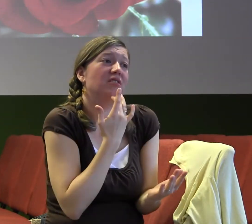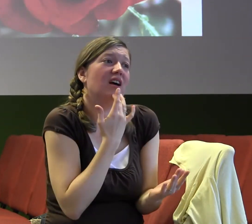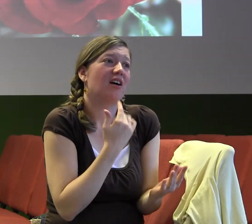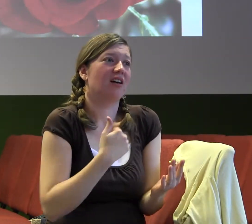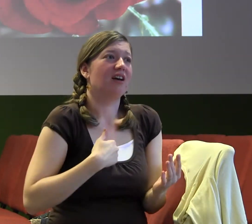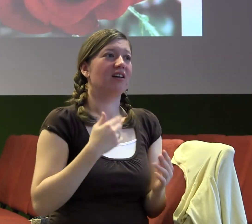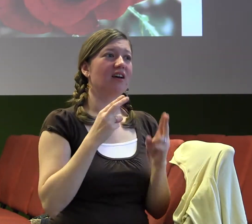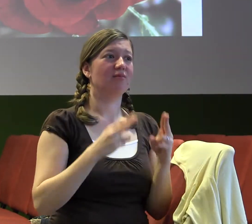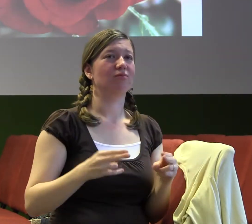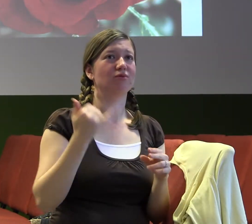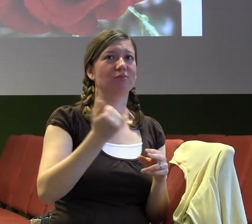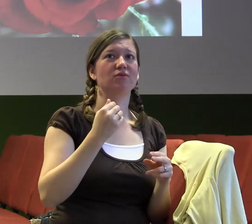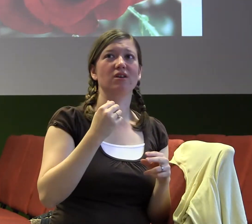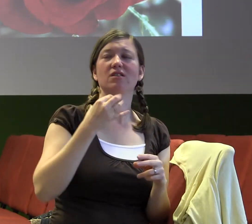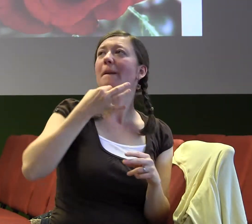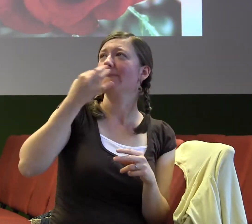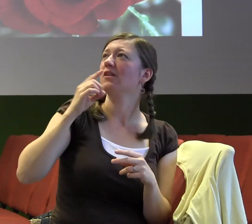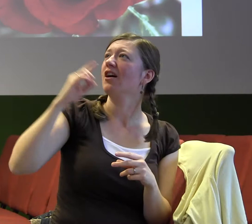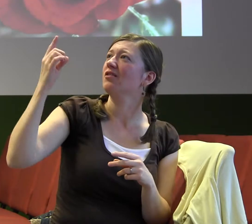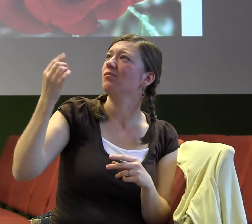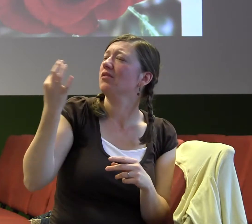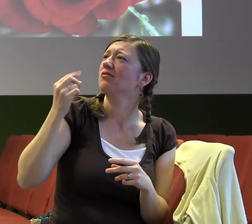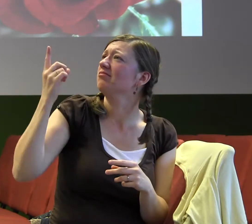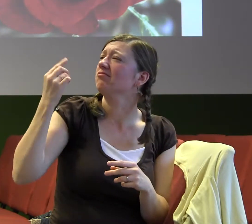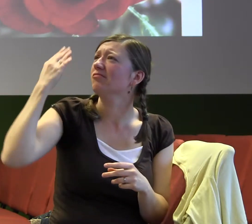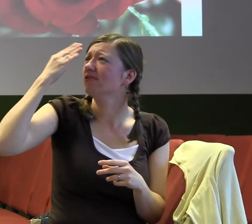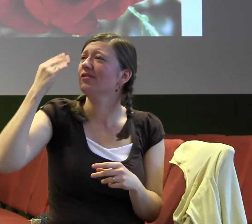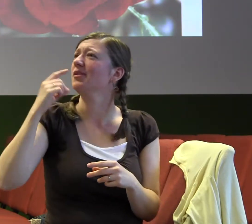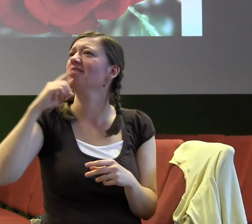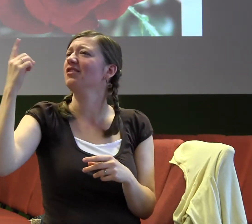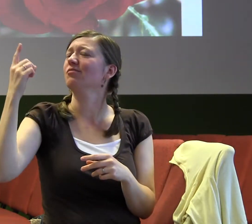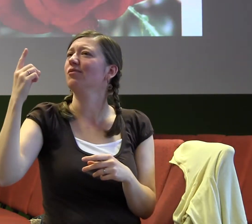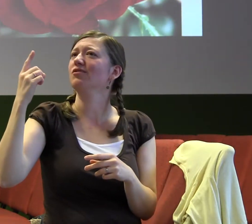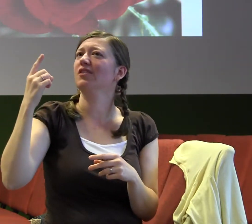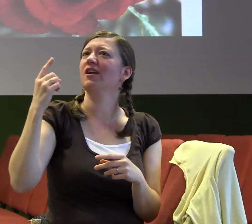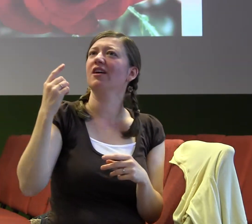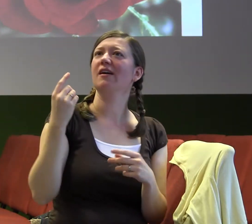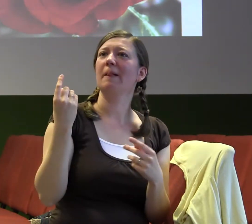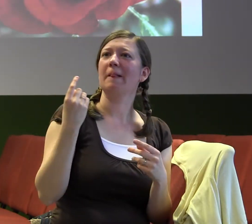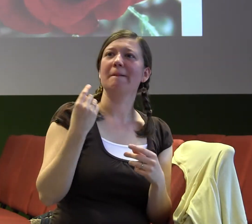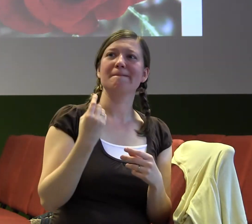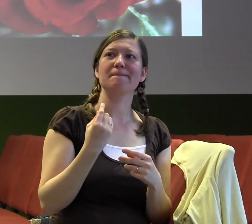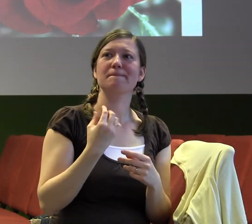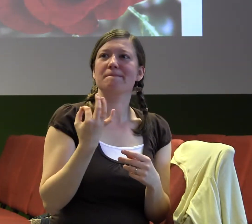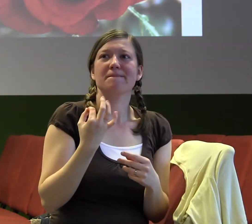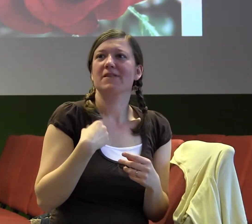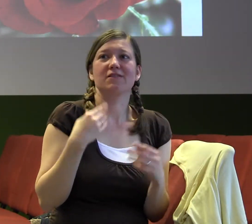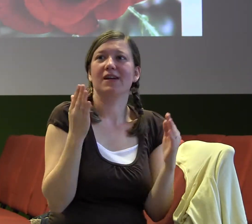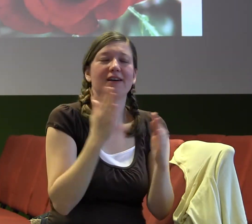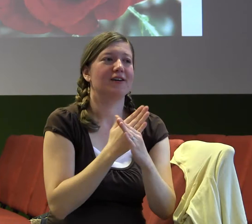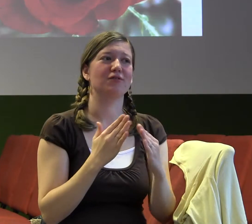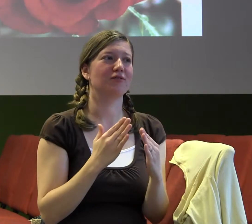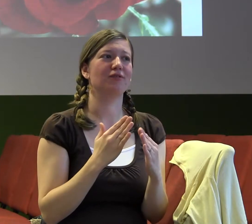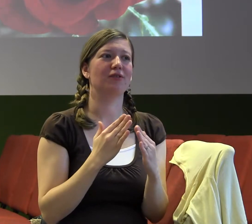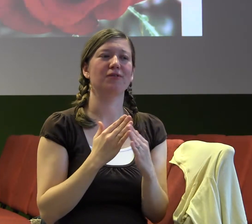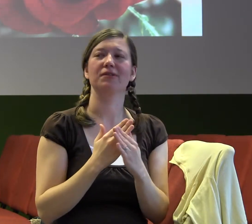vědět, co si o tom myslí Bůh. Mám vzít to vyšší pozici nebo mám zůstat tam, kde jsem? Je ještě můj čas být tady, prostě na lince a být